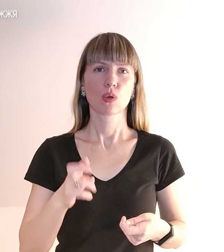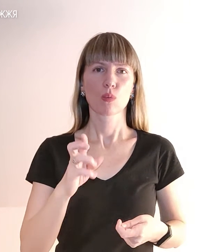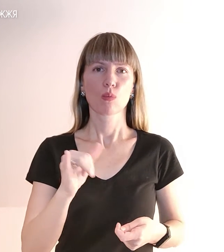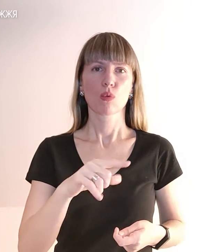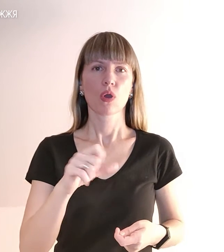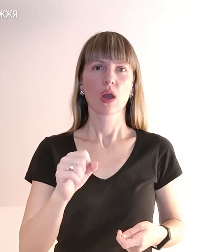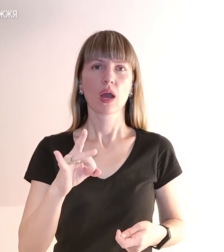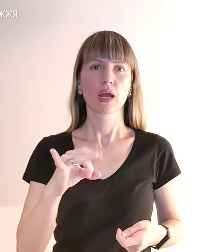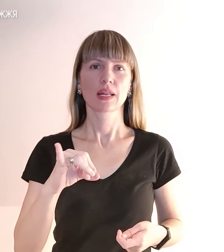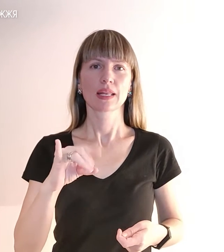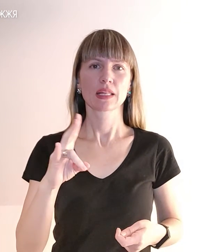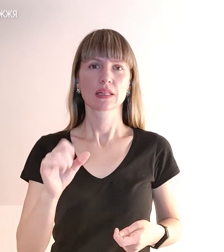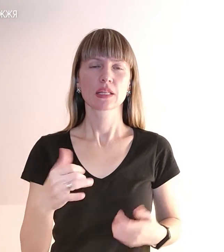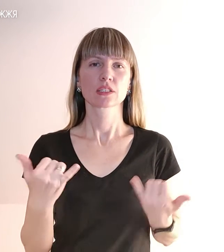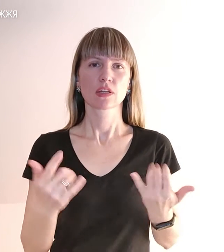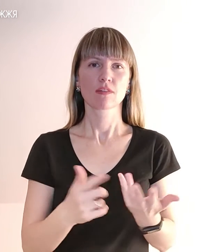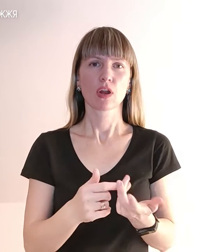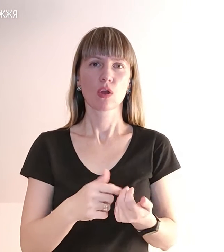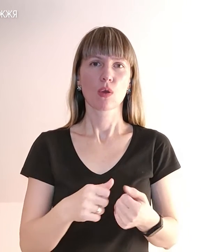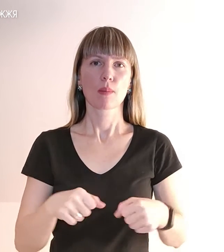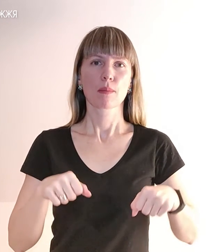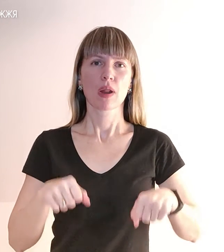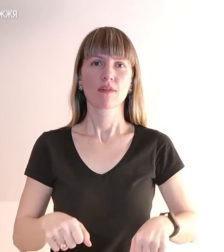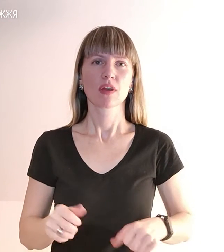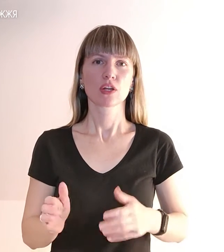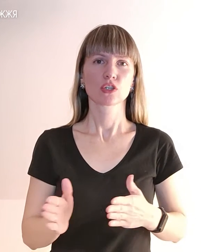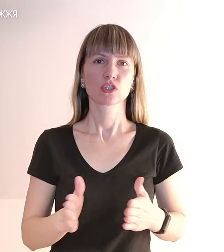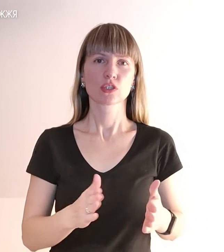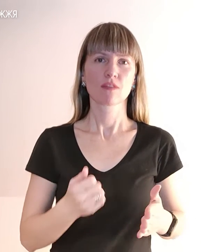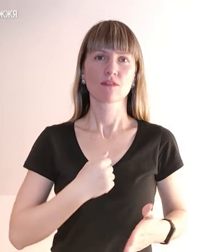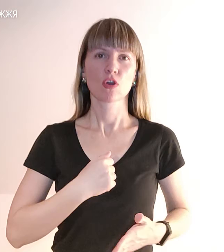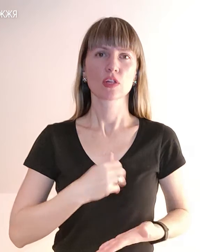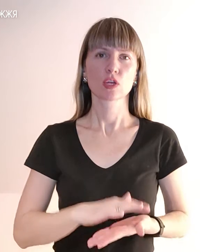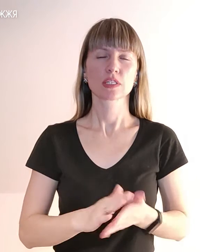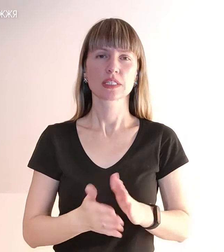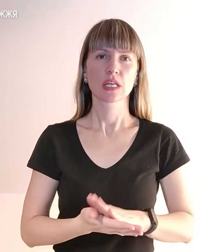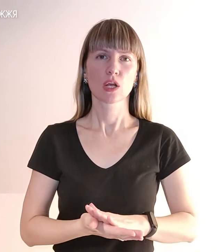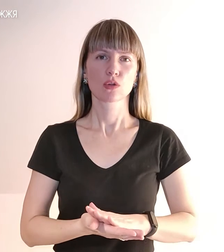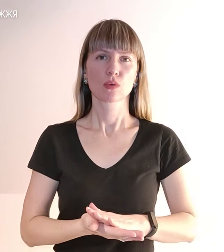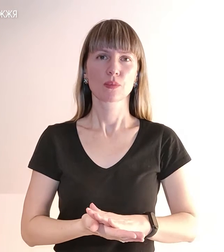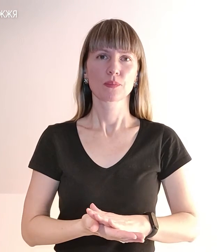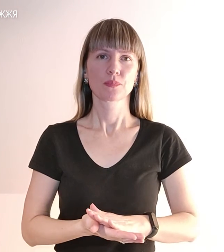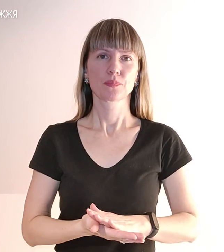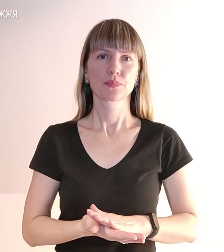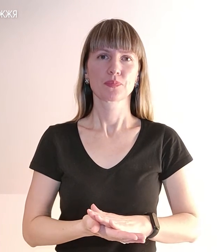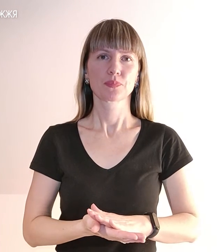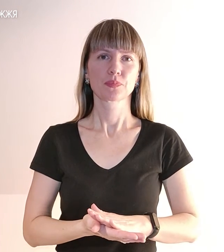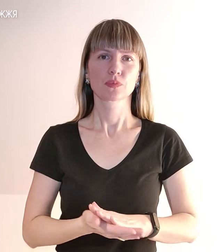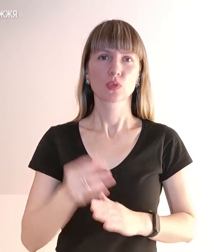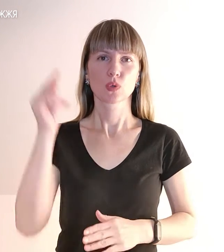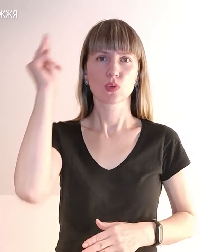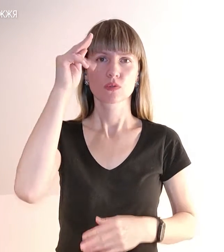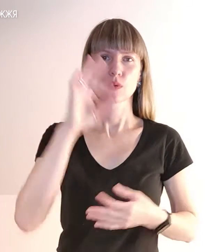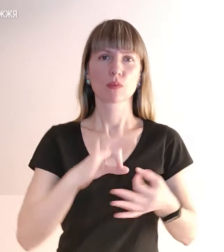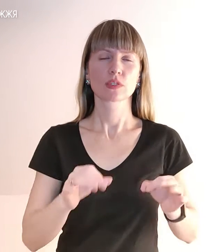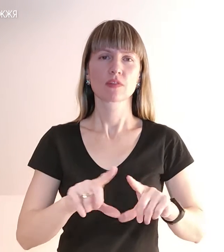Наразі, враховуючи правовий режим воєнного стану, цінній процес закладах обліпи